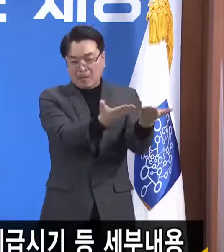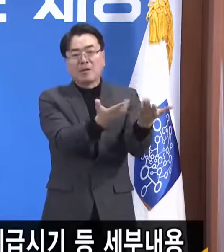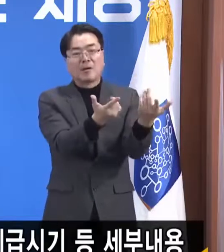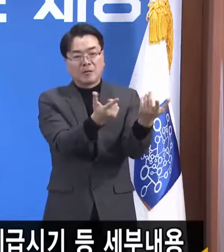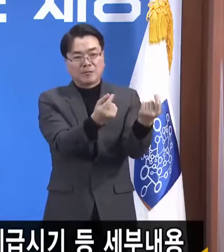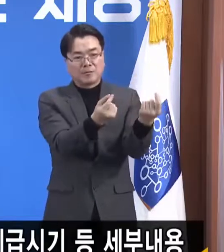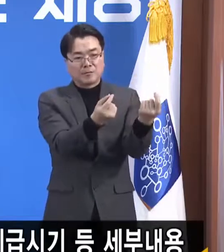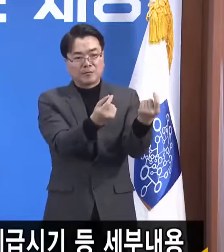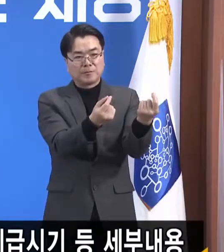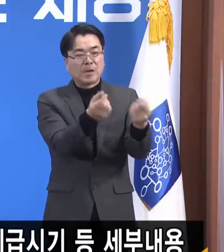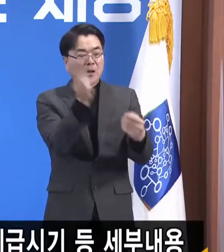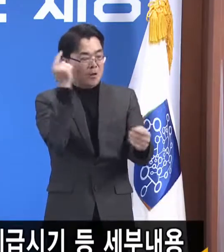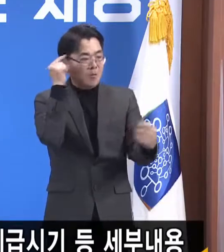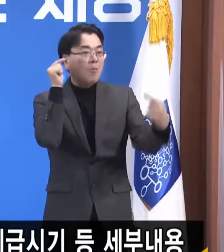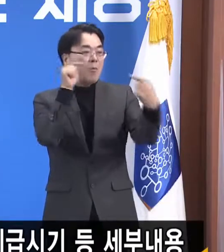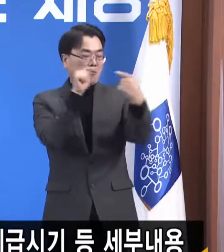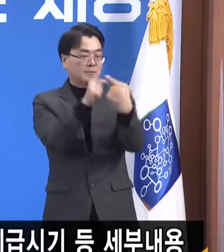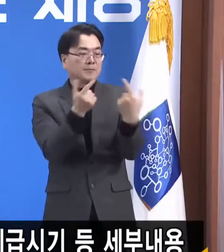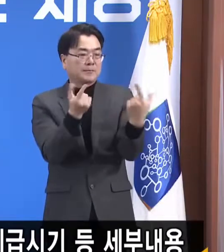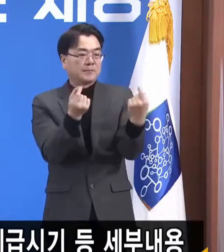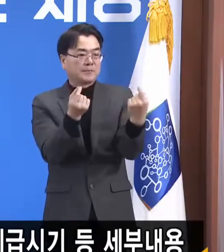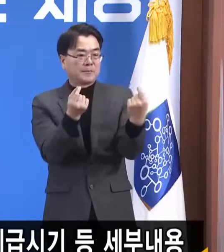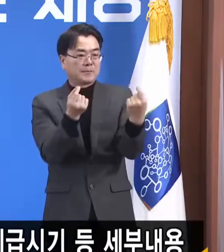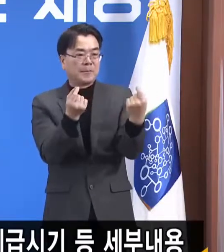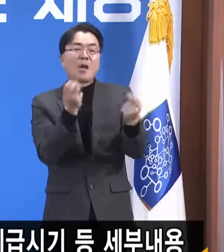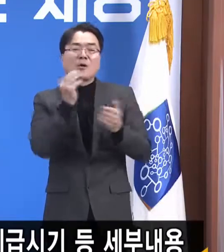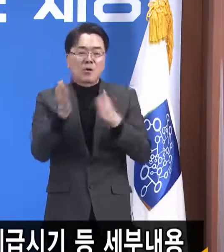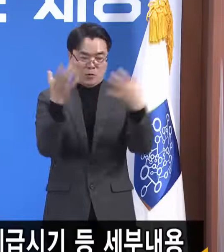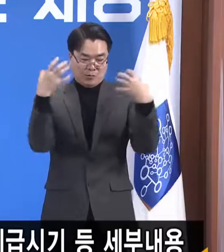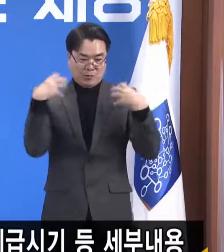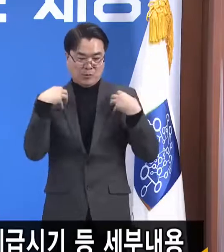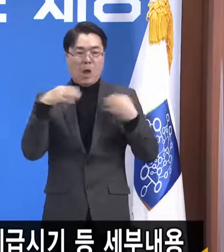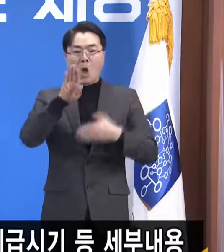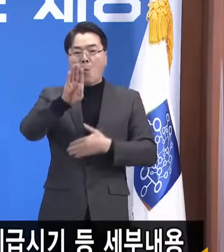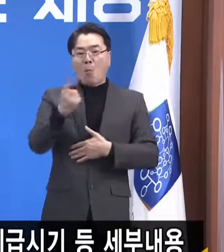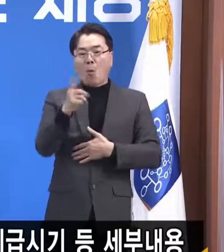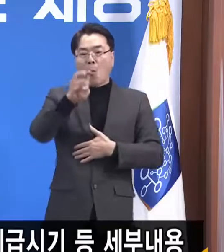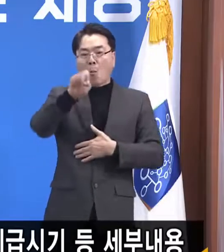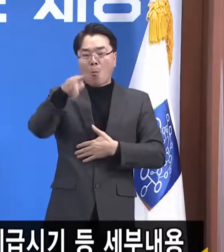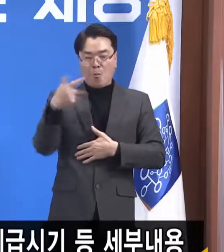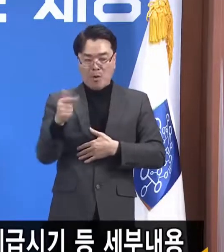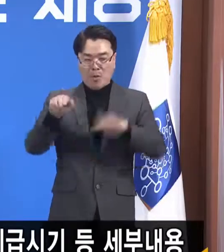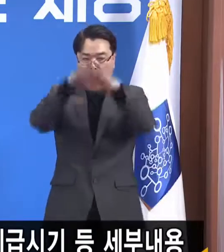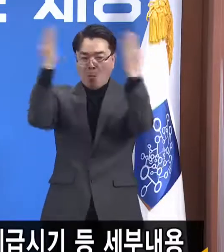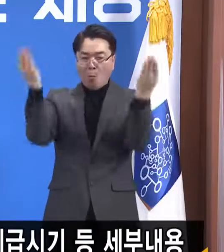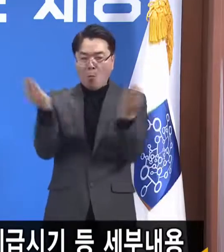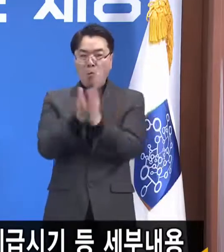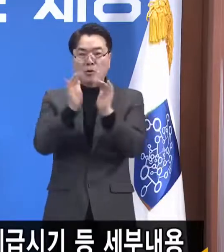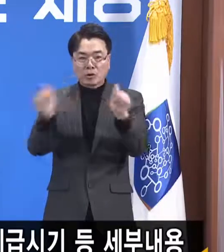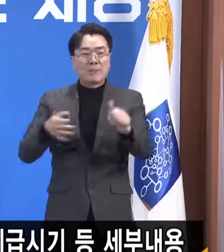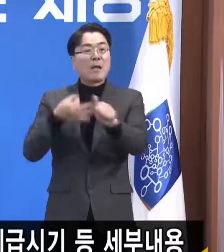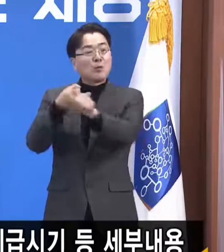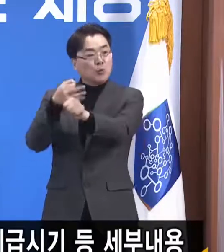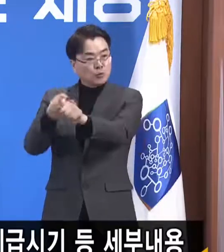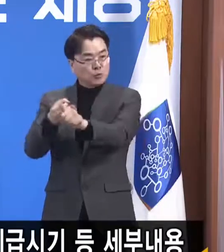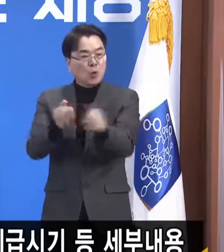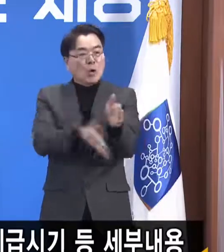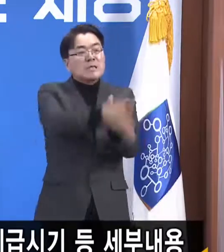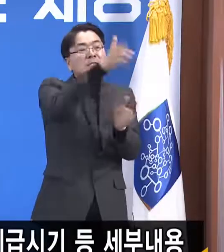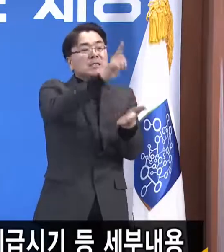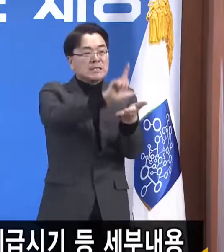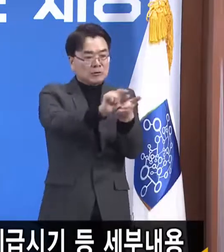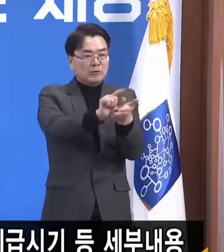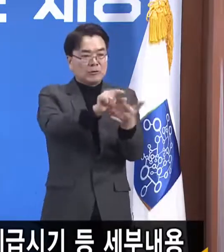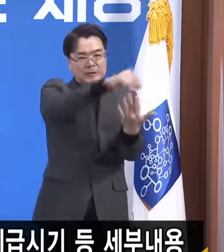충분히 수긍하고 돈은 보편지원을 각 시군은 선별, 핀셋지원을 해서 보완하기로